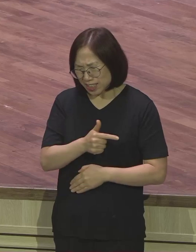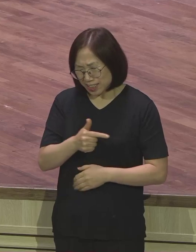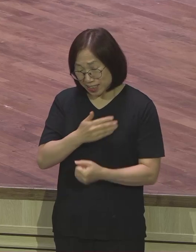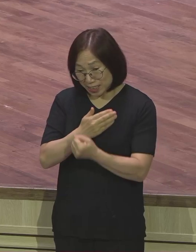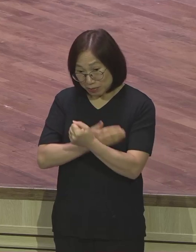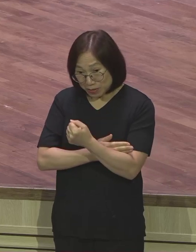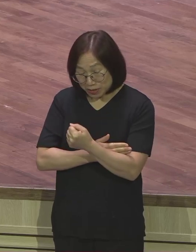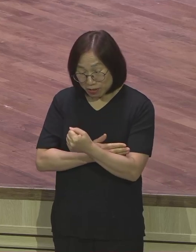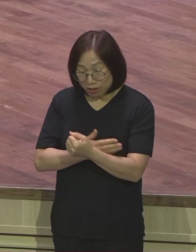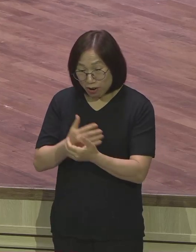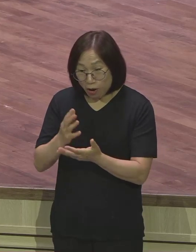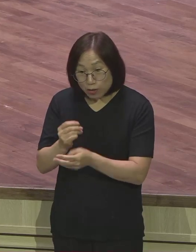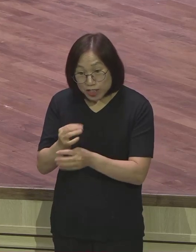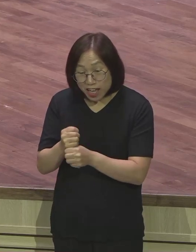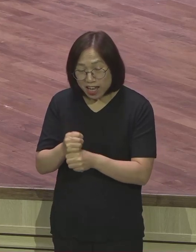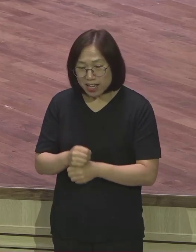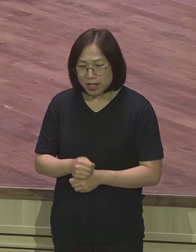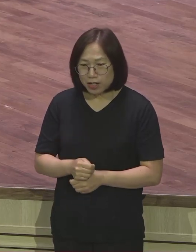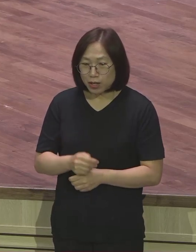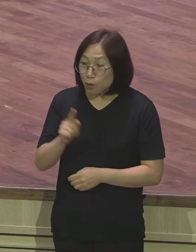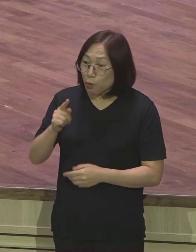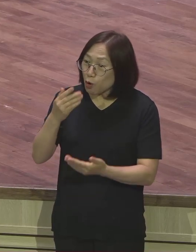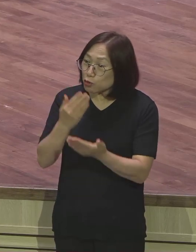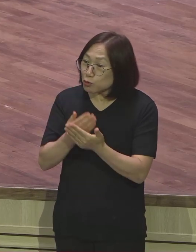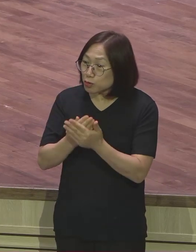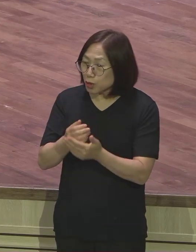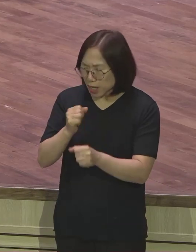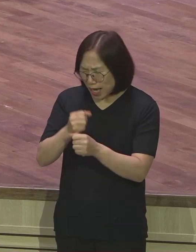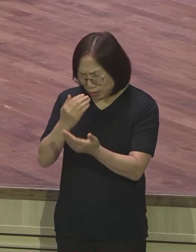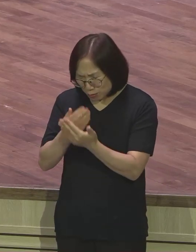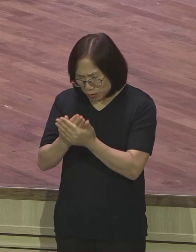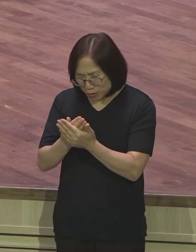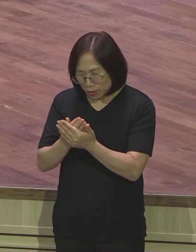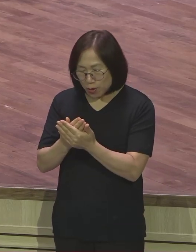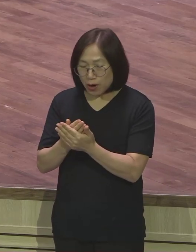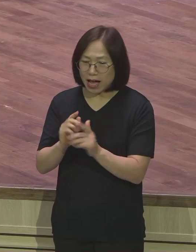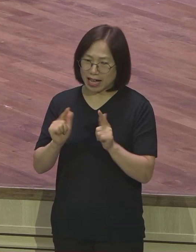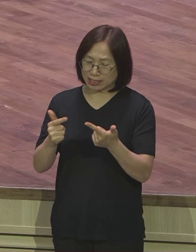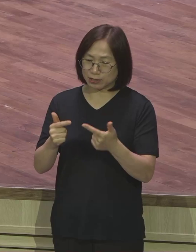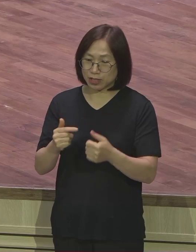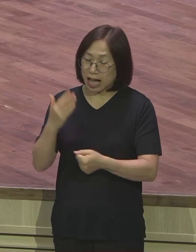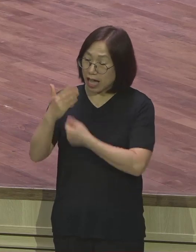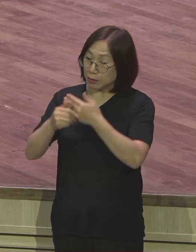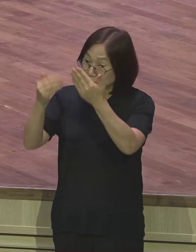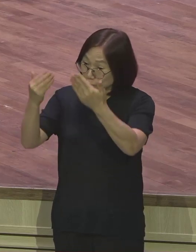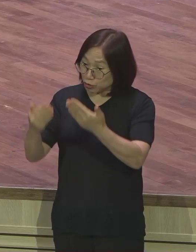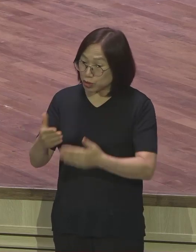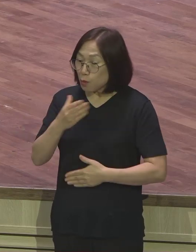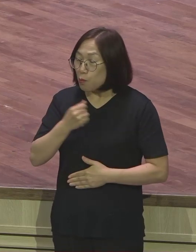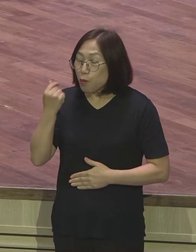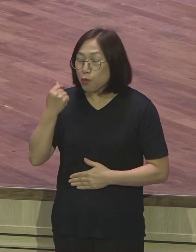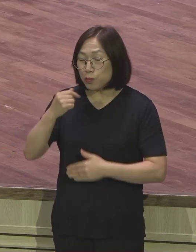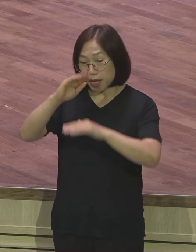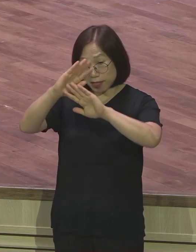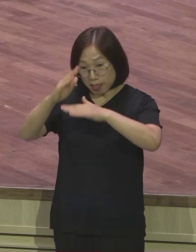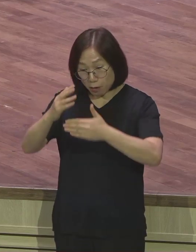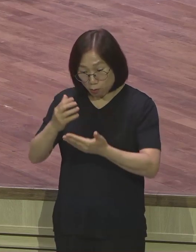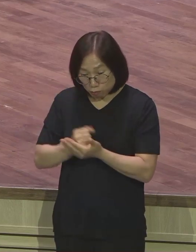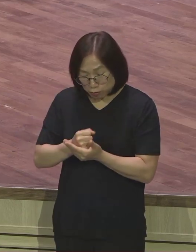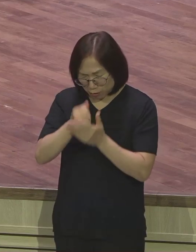주십시오 해주십시오 그때보단요 하나님이 내게 주신 이 어마어마한 복음의 내용을 가지고 기도하는데 하나님이